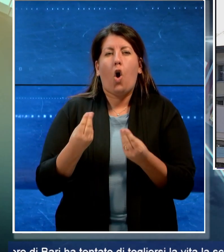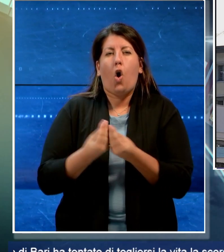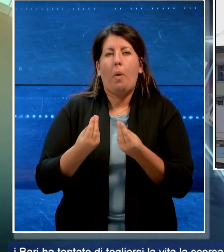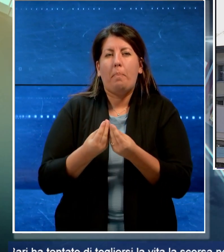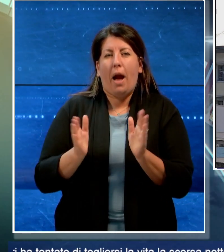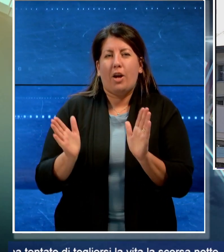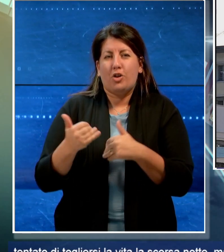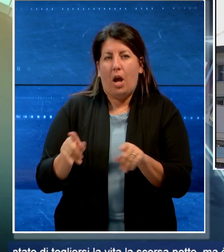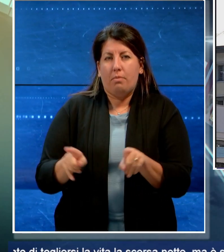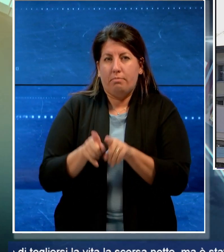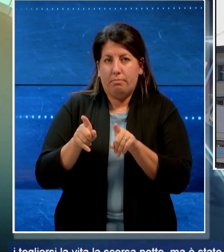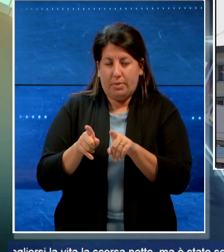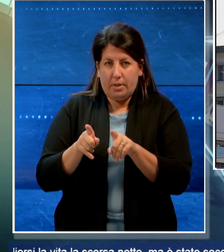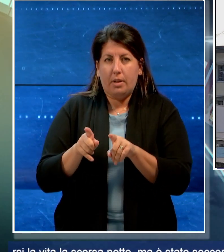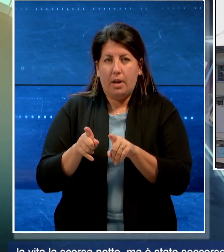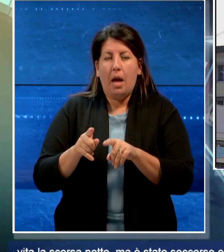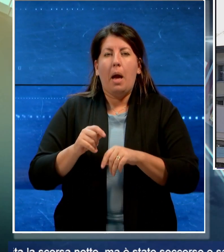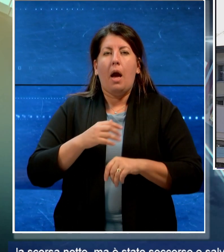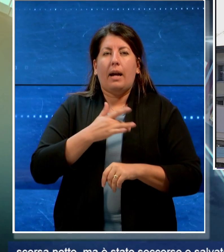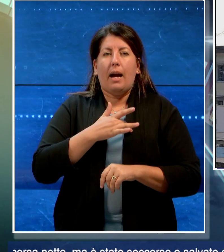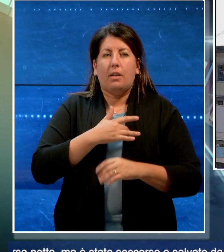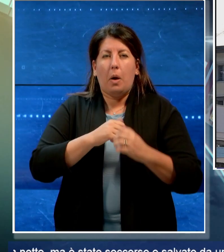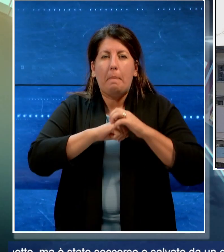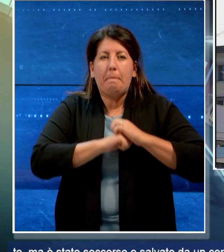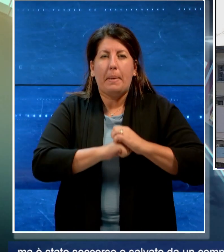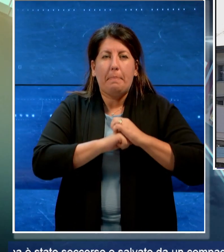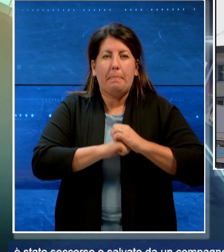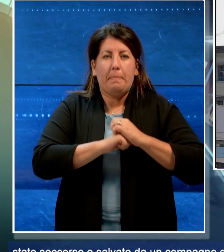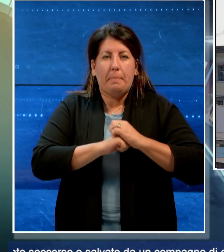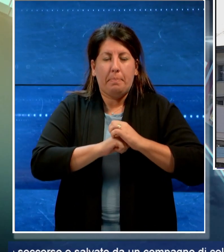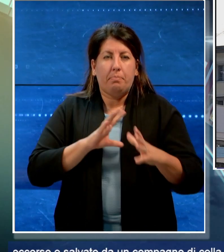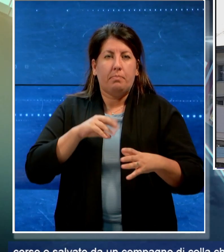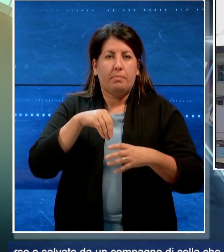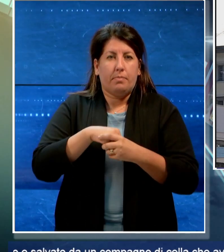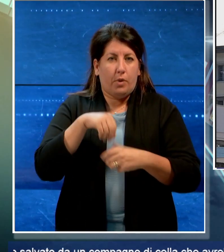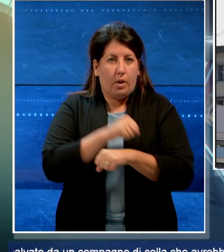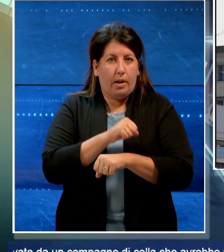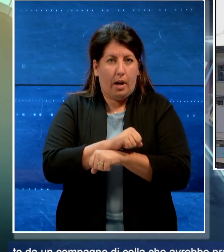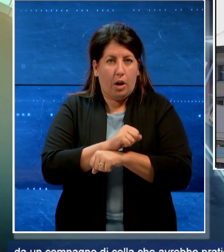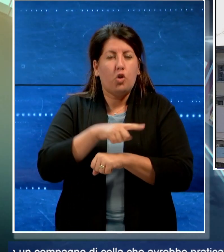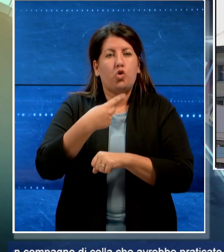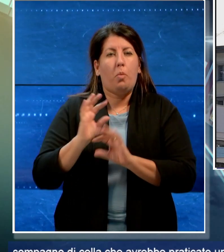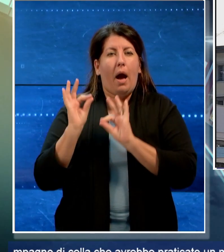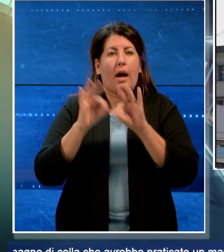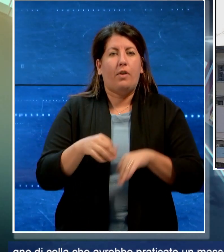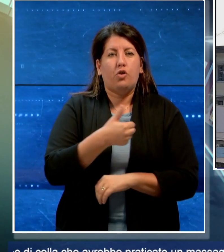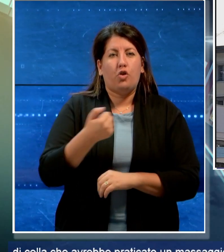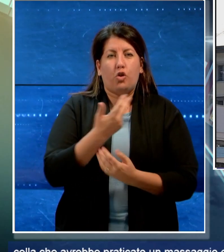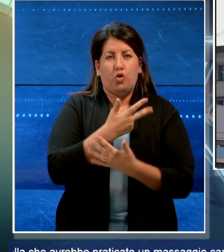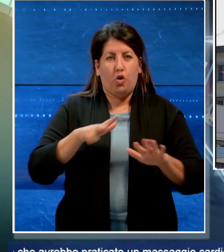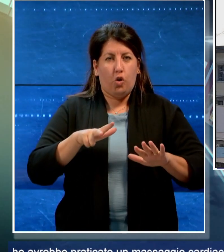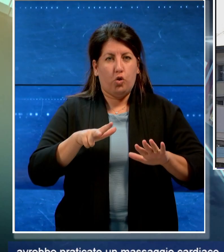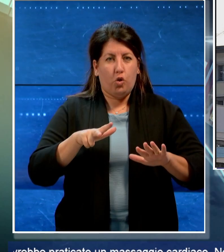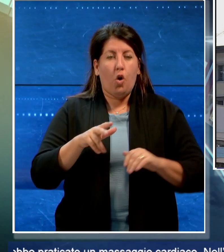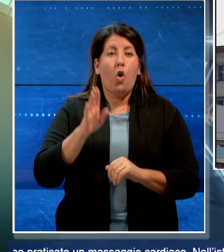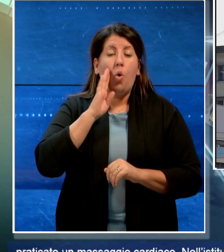di Cella che avrebbe praticato un massaggio cardiaco. Nell'istituto è poi intervenuto il 118. L'uomo avrebbe